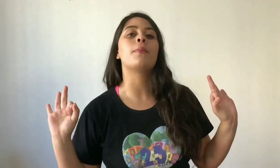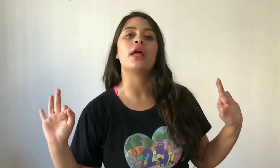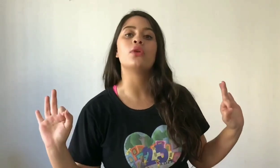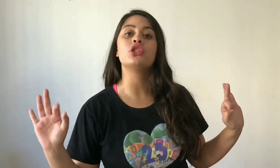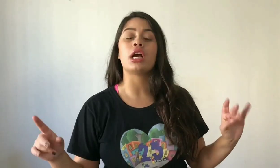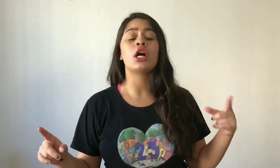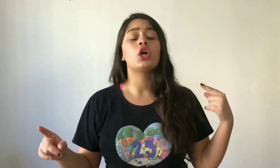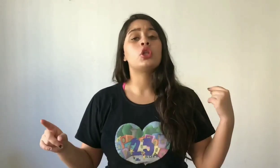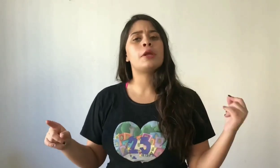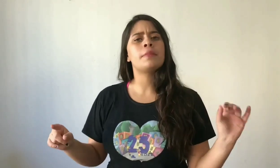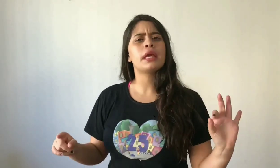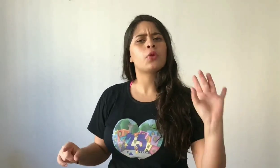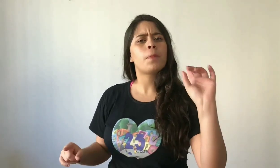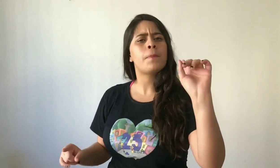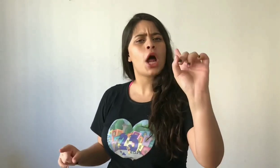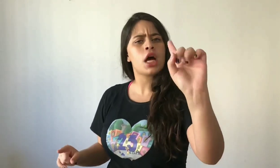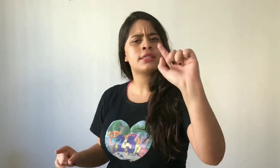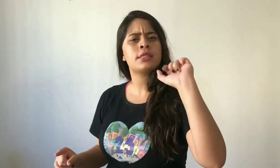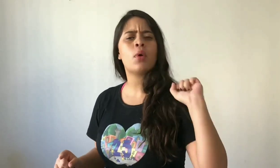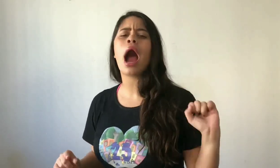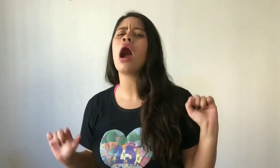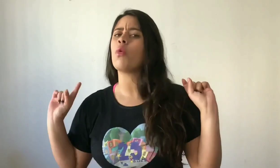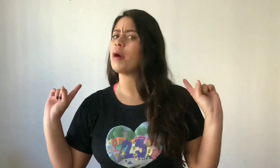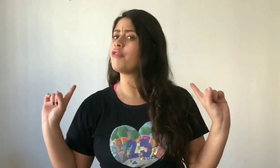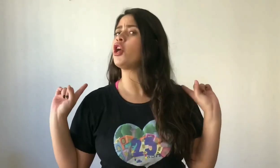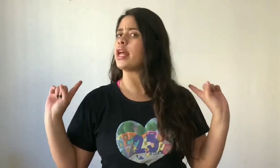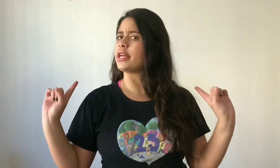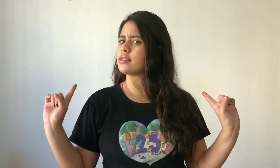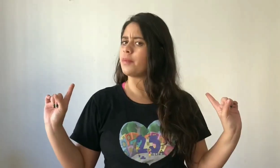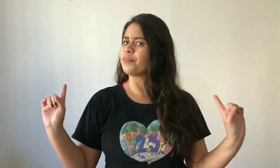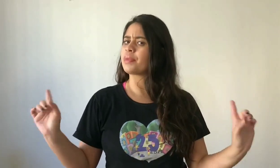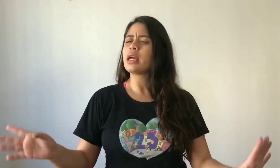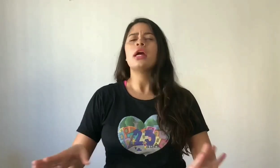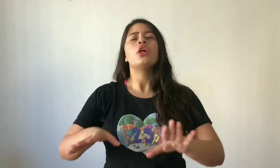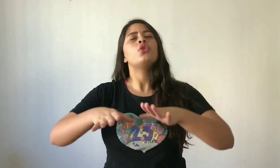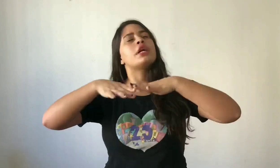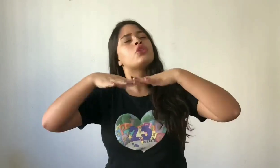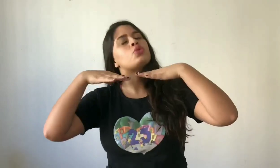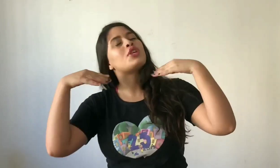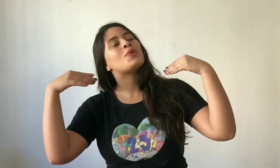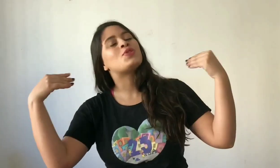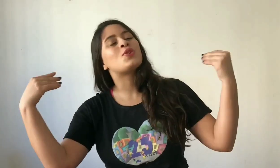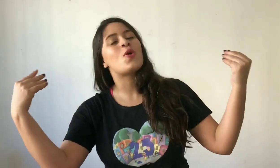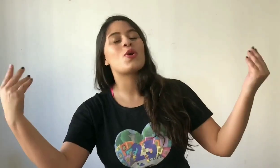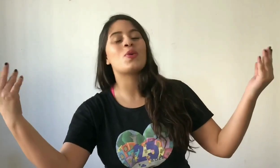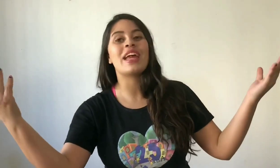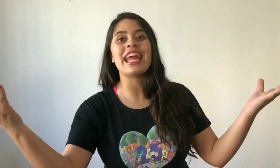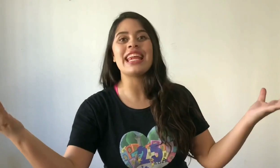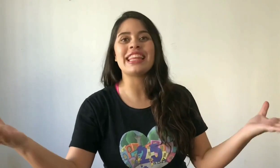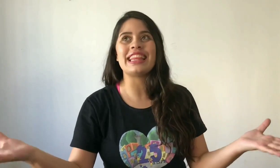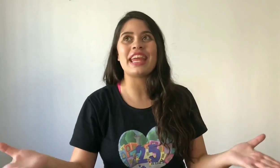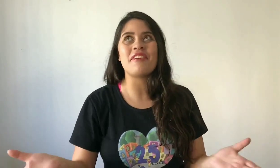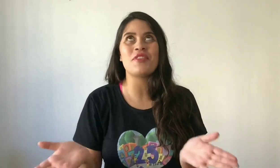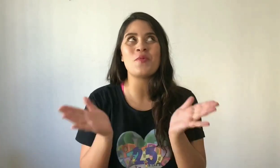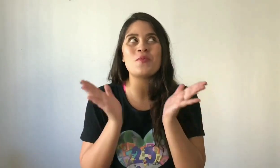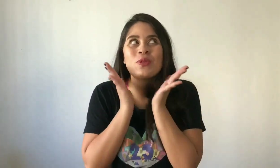um belo dia, dormindo próximo a uma floresta. Durante o seu sono, ele teve um